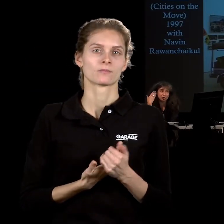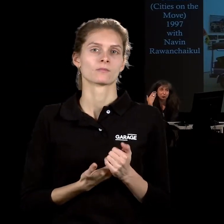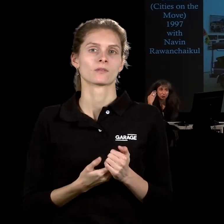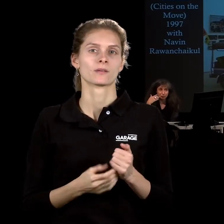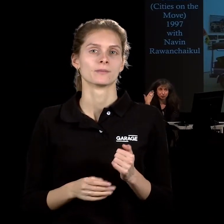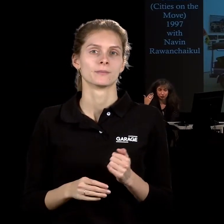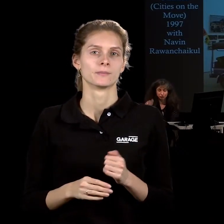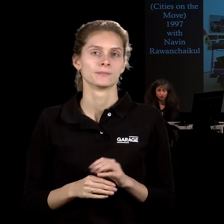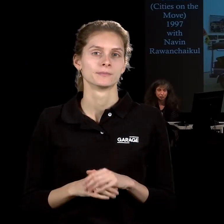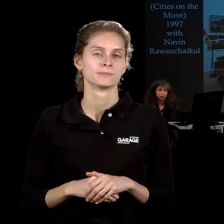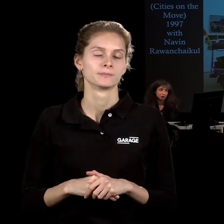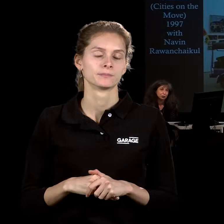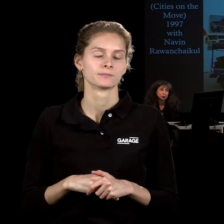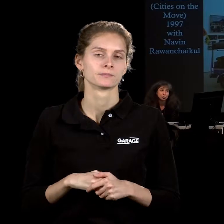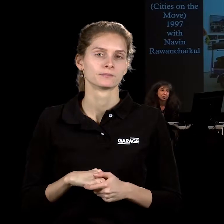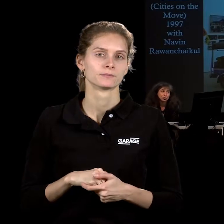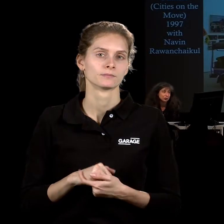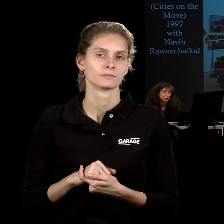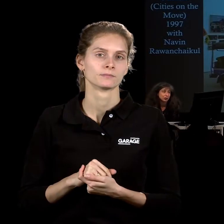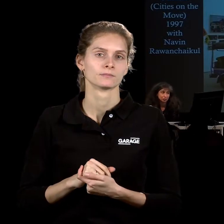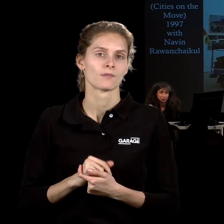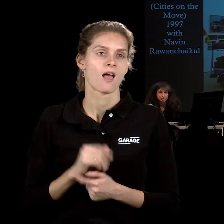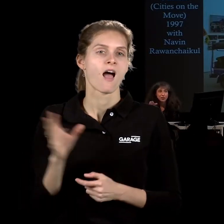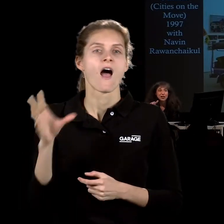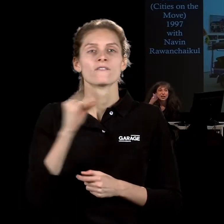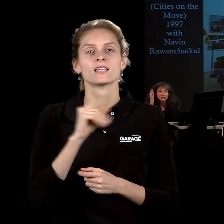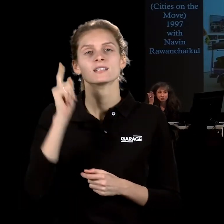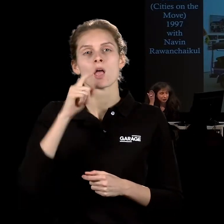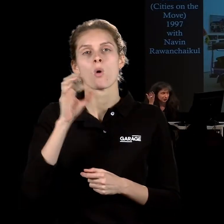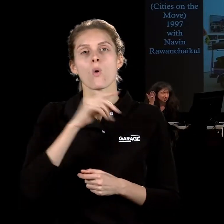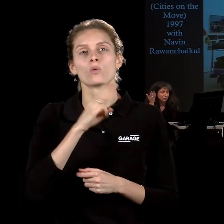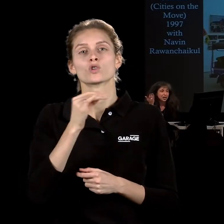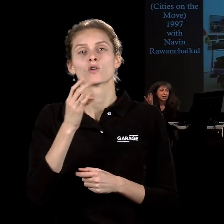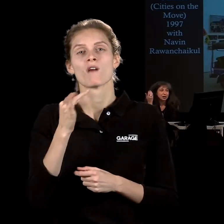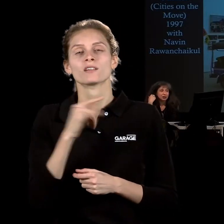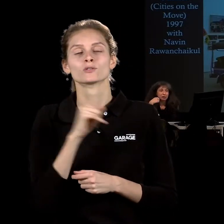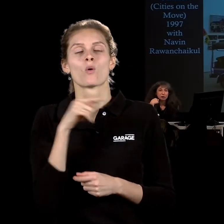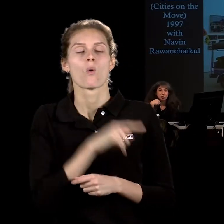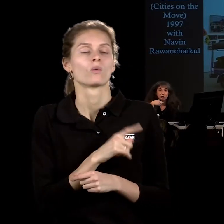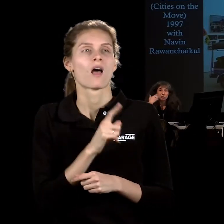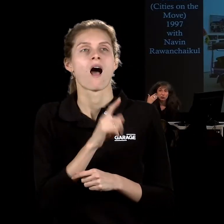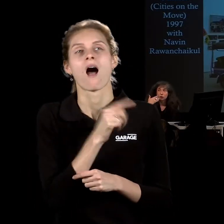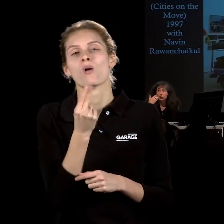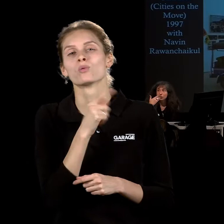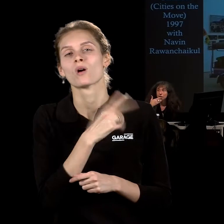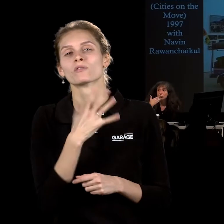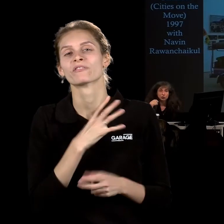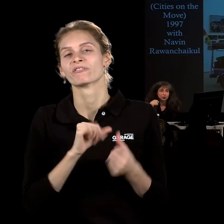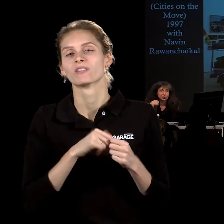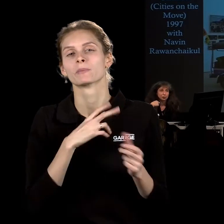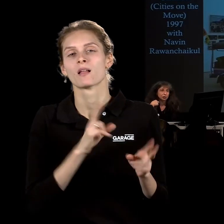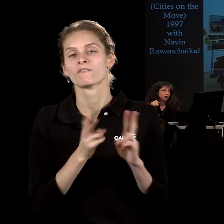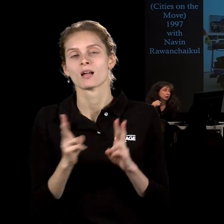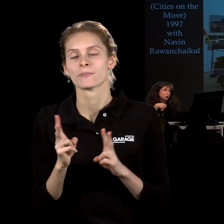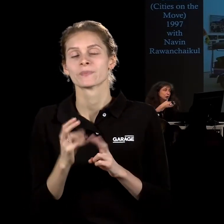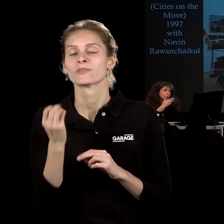это просто про еду, там первое, что все знают про царование, что это художник, который всегда готовит. Это не про это. Для него были другие проекты, тоже